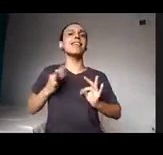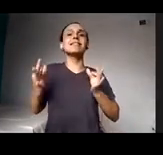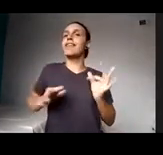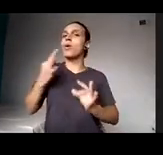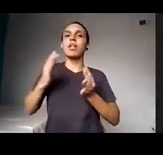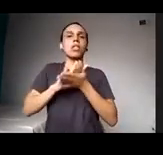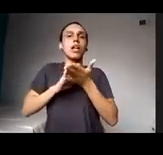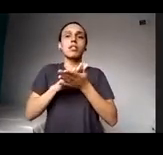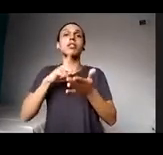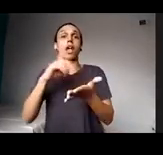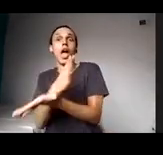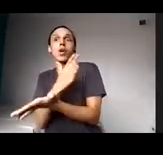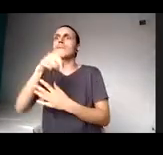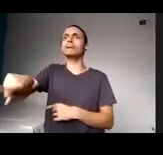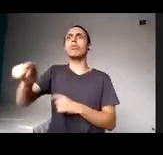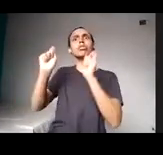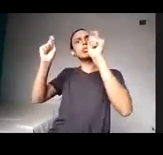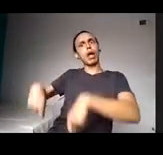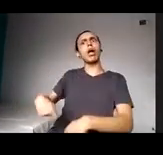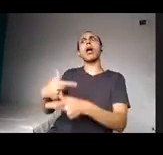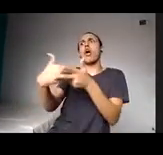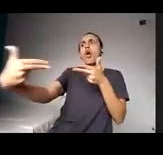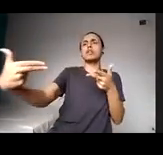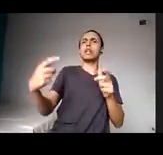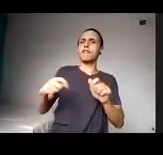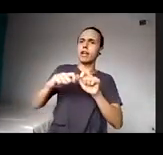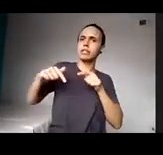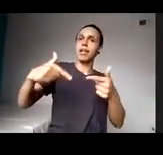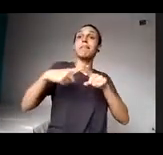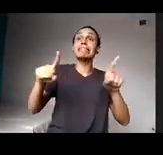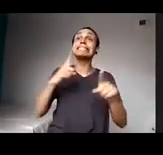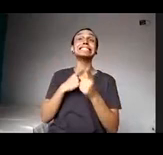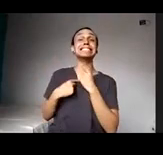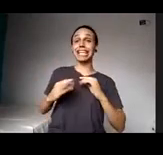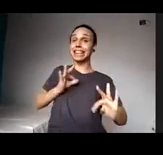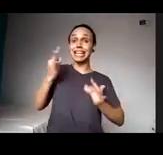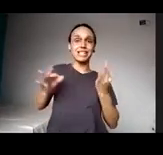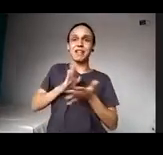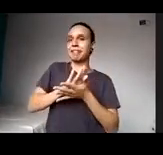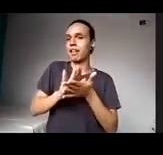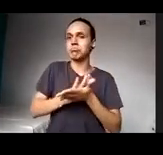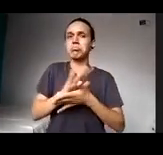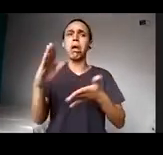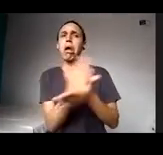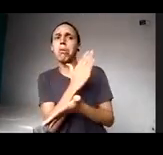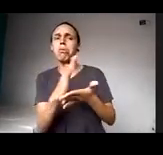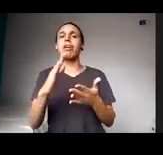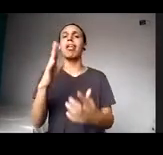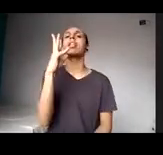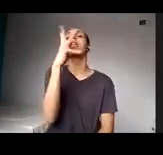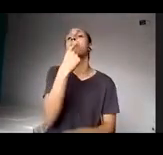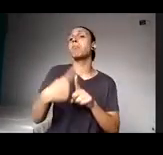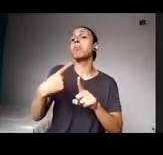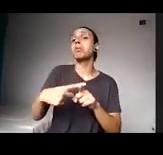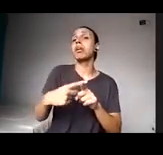têm condição. Eu conheço pessoas que vão demorar mais um pouco porque não têm nem condição nem tesão.